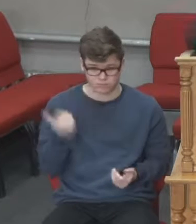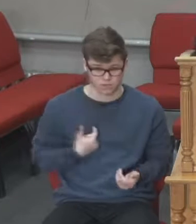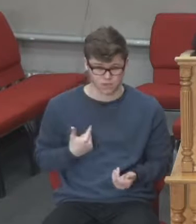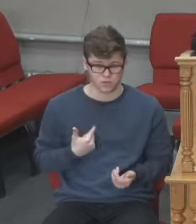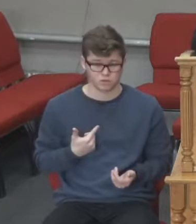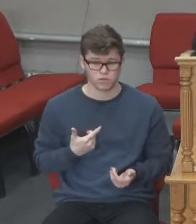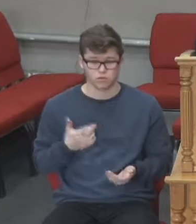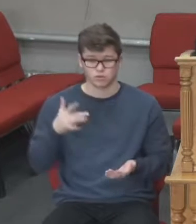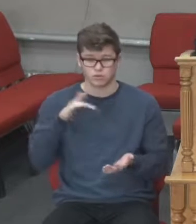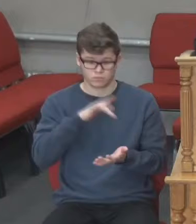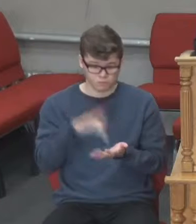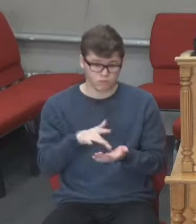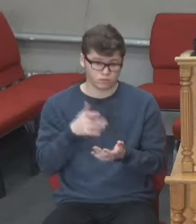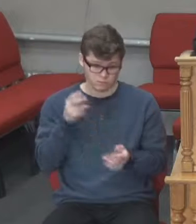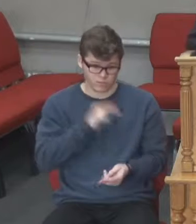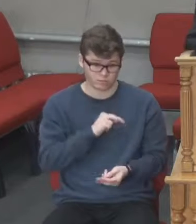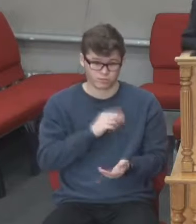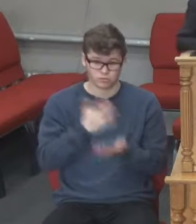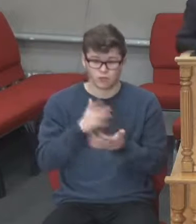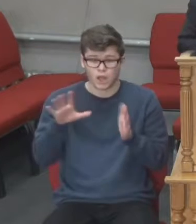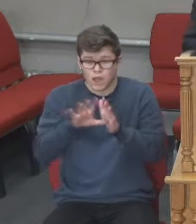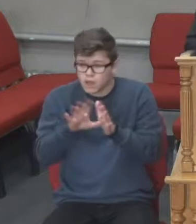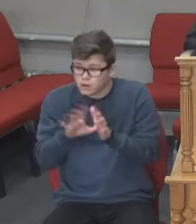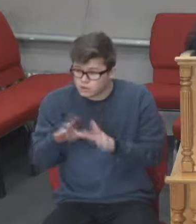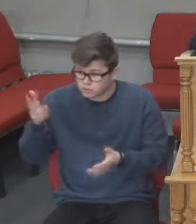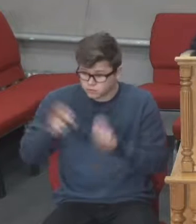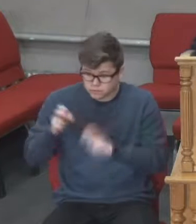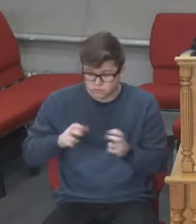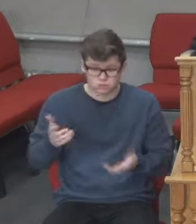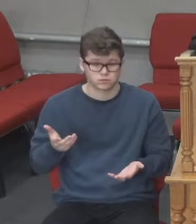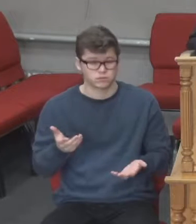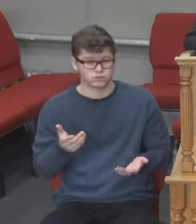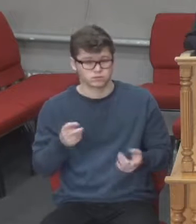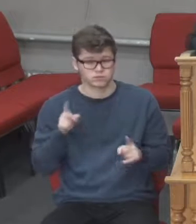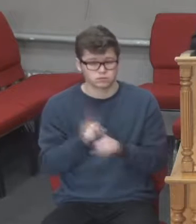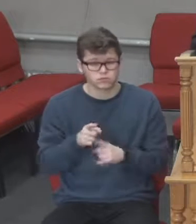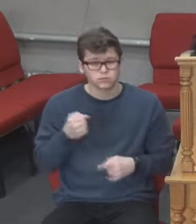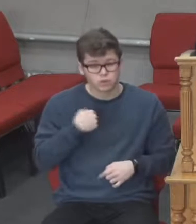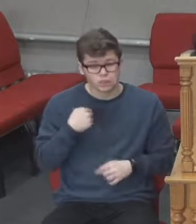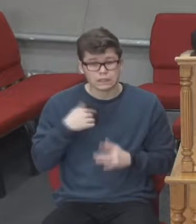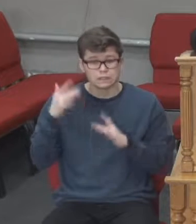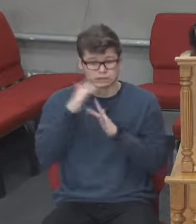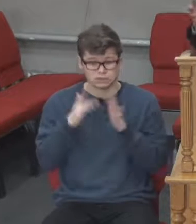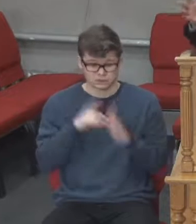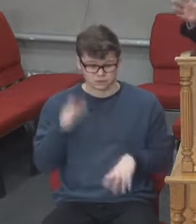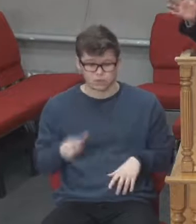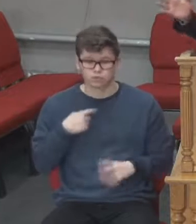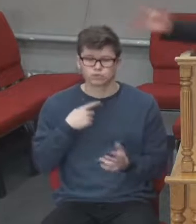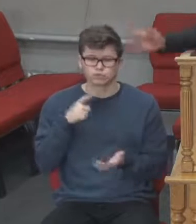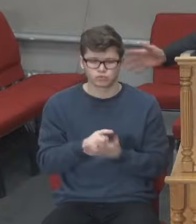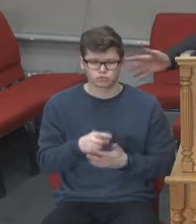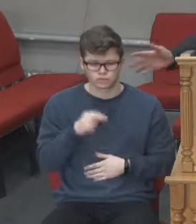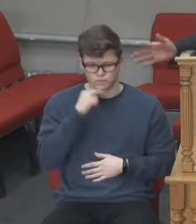Місто працює, місто живе. І ми, як християни, маємо пильнувати, Господи, благослови ці